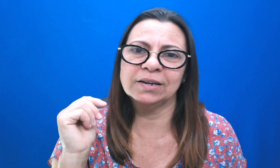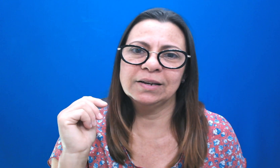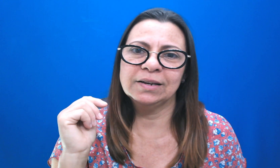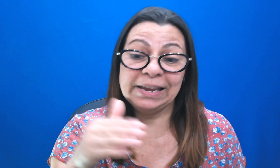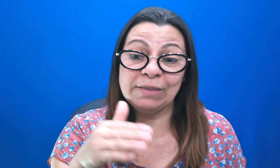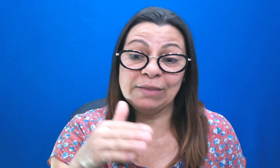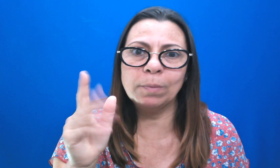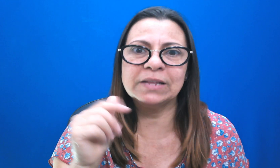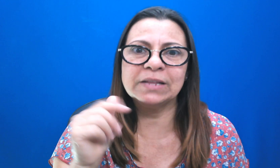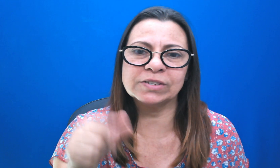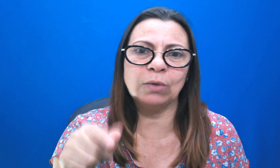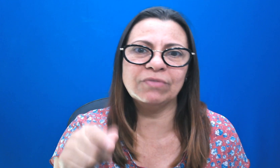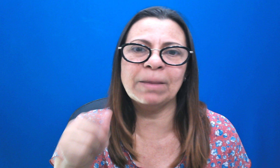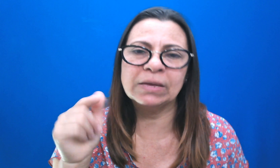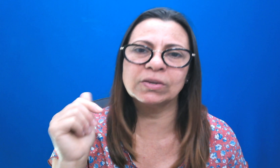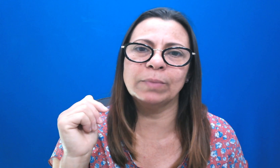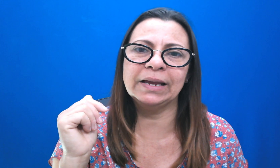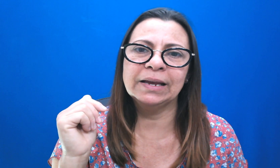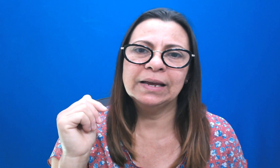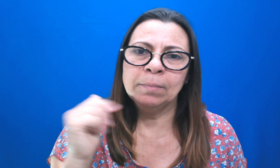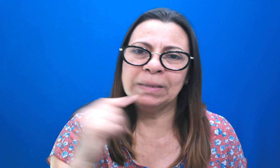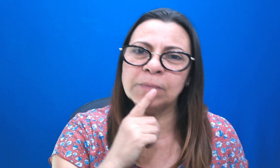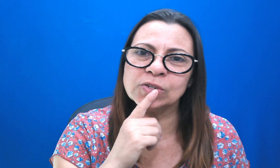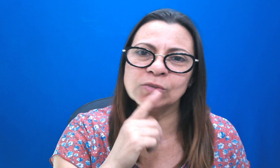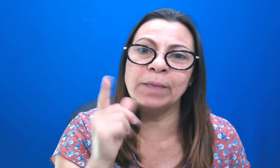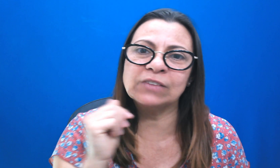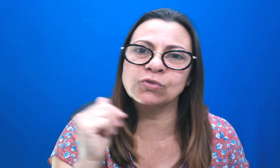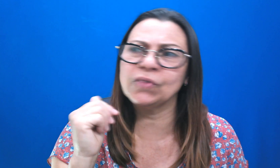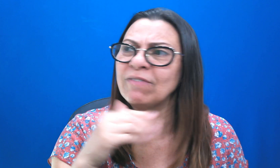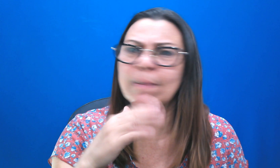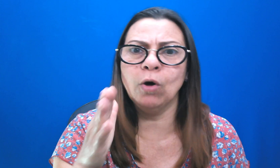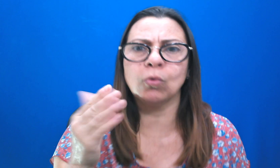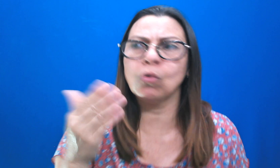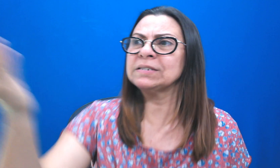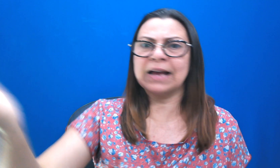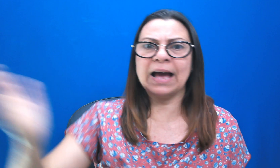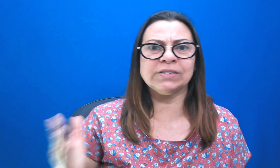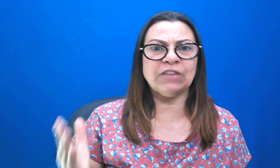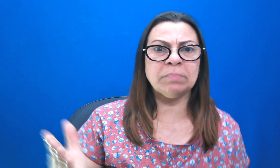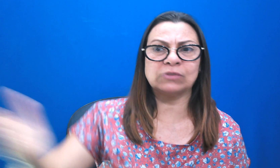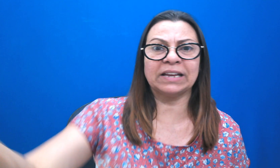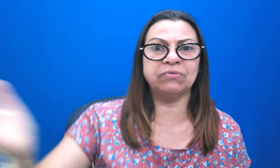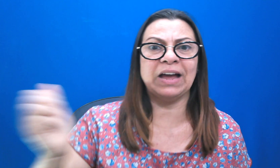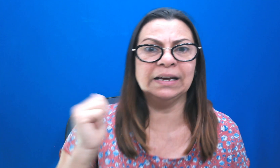Ali ficou pra Deus mostrar o livramento que deu pra ele. Mas, irmãos, os médicos ficavam bobos. Como que você caiu de 7 metros, tá aqui falando?